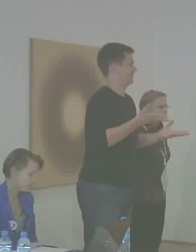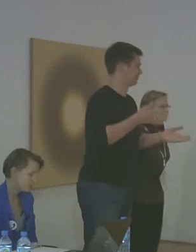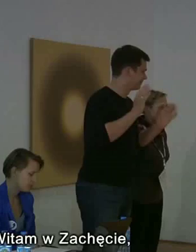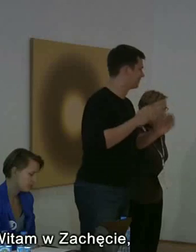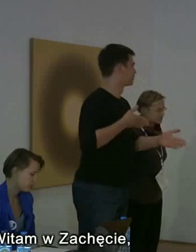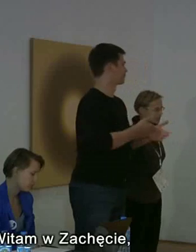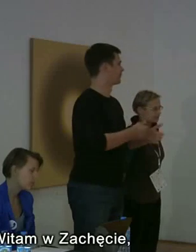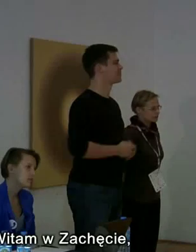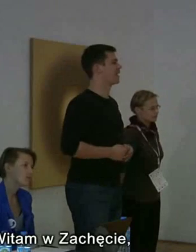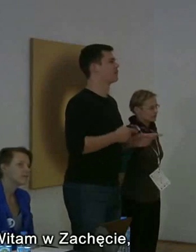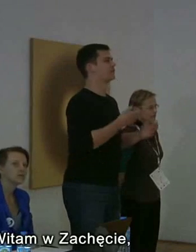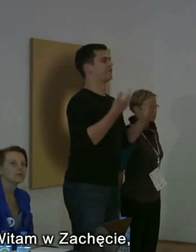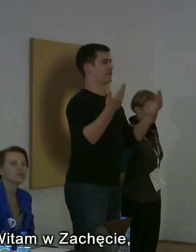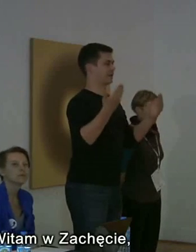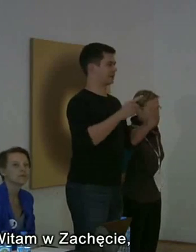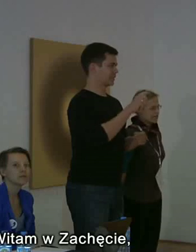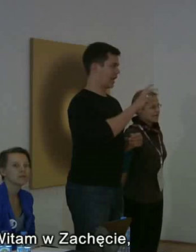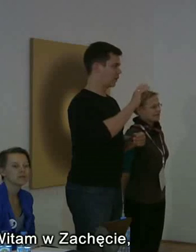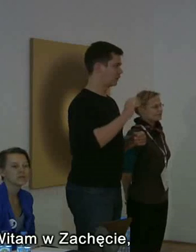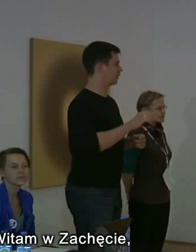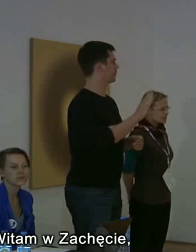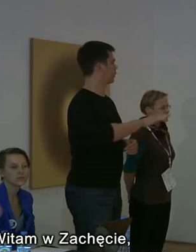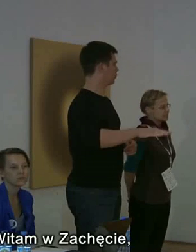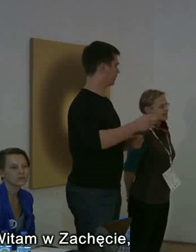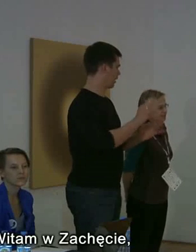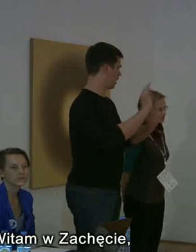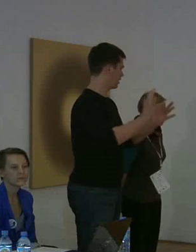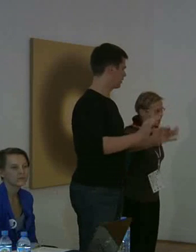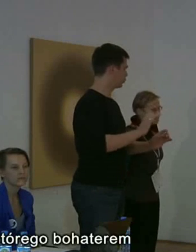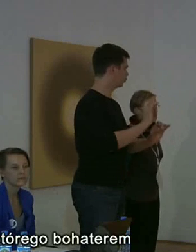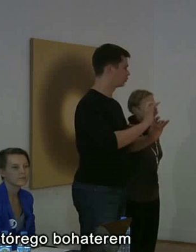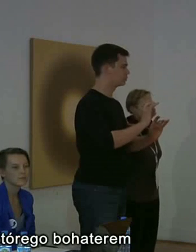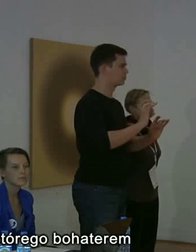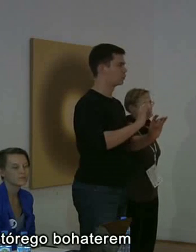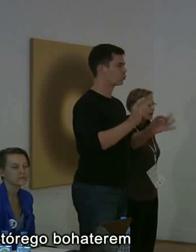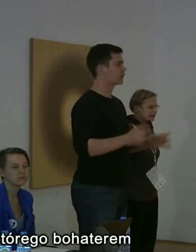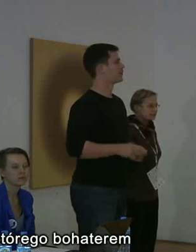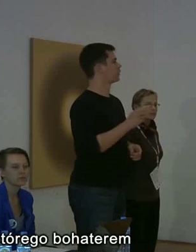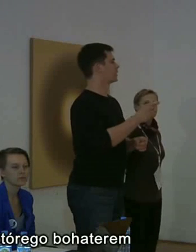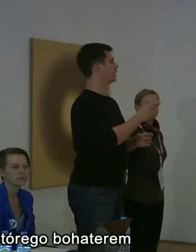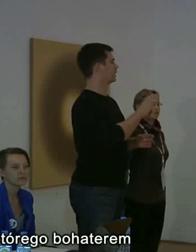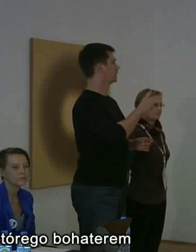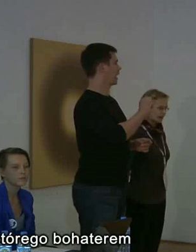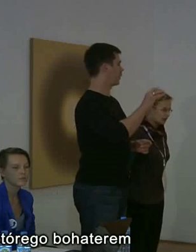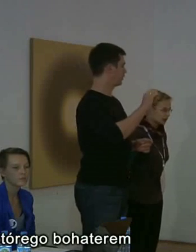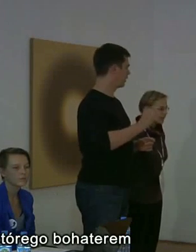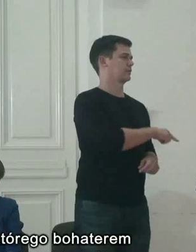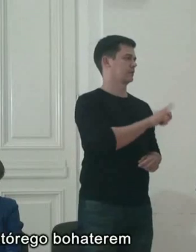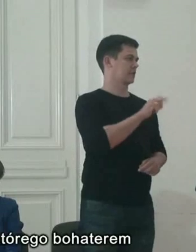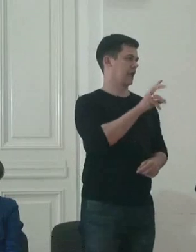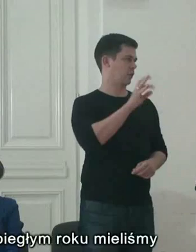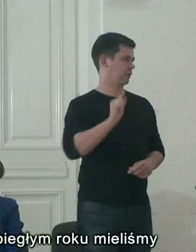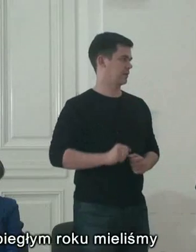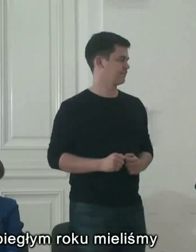Witam w Zachęcie Narodowej Galerii Sztuki na warsztacie na Zachęta 2, którego bohaterem będzie Wojciech Fangor.